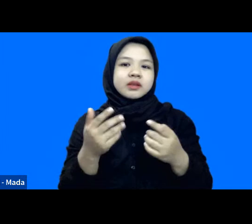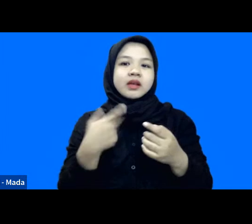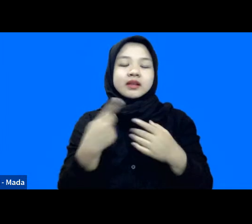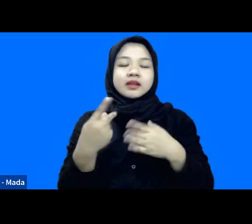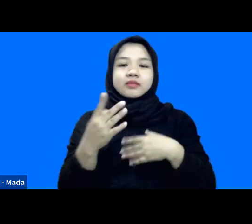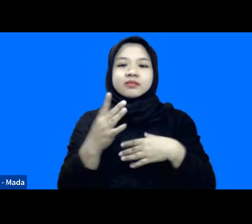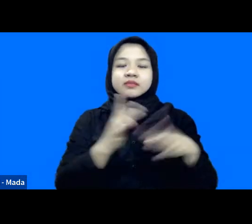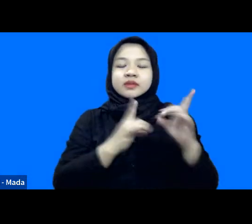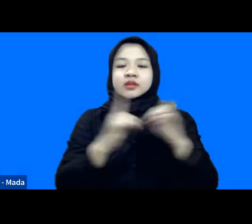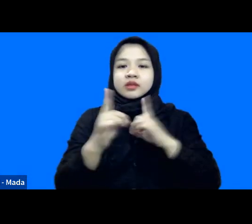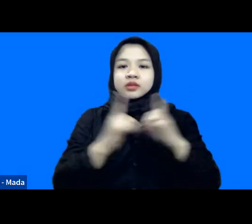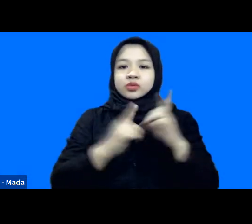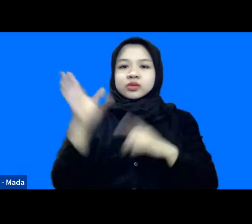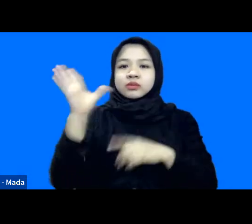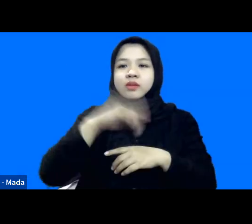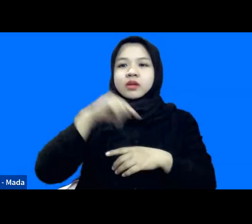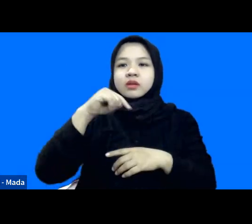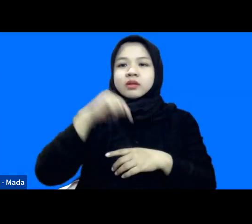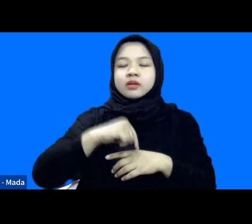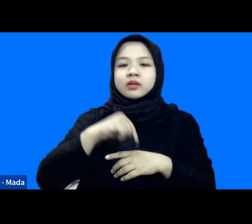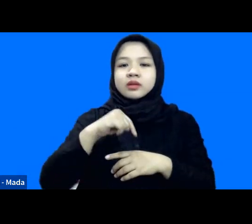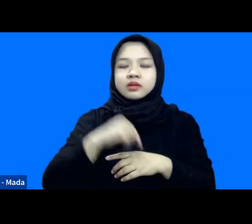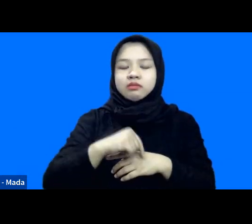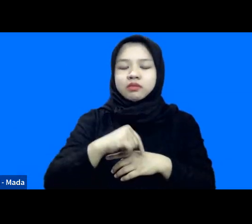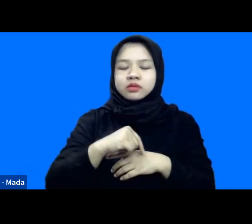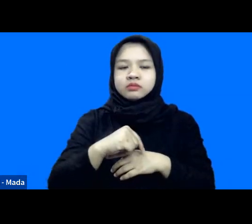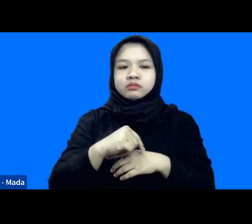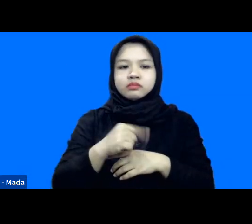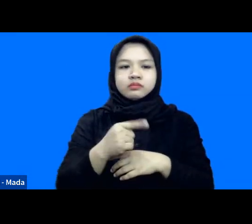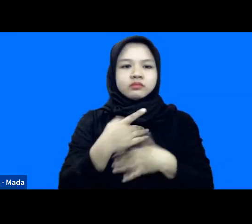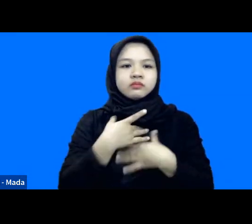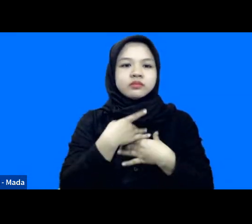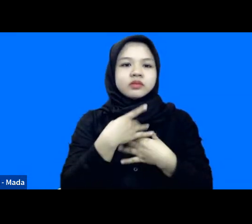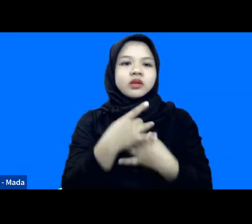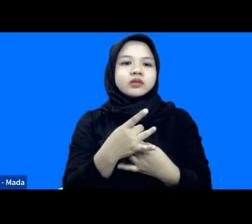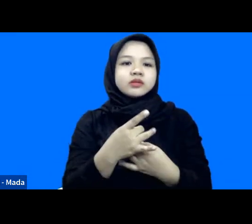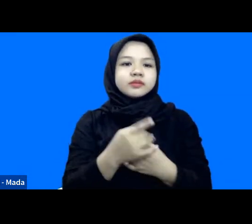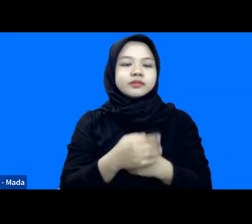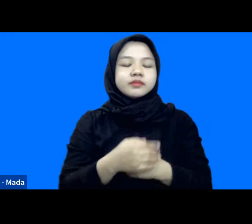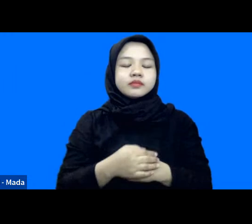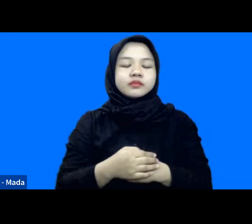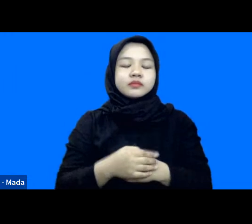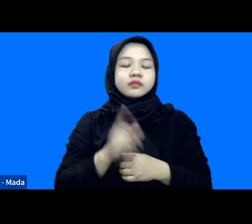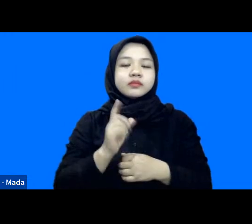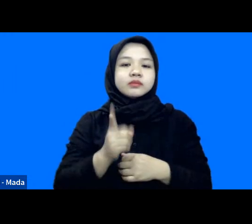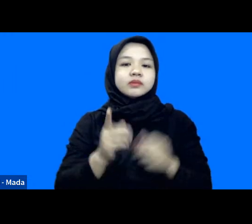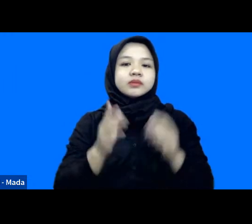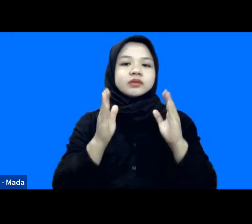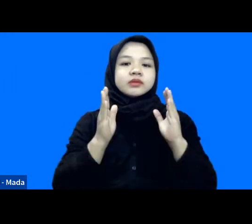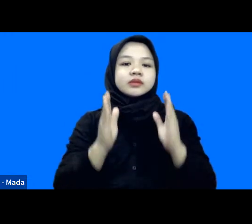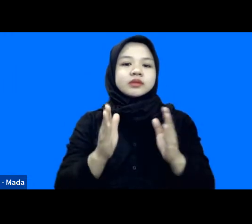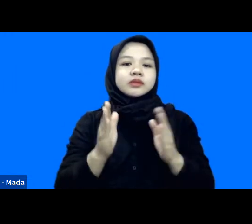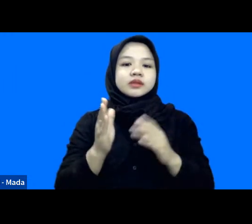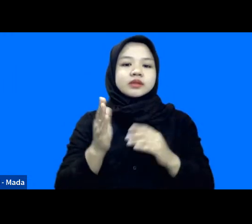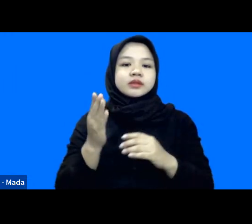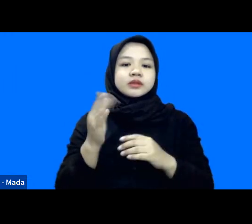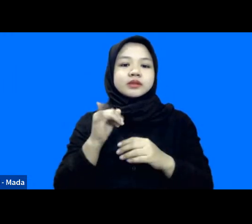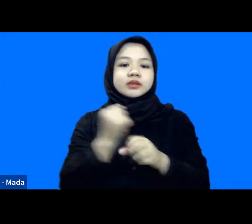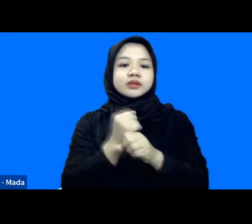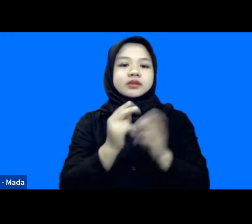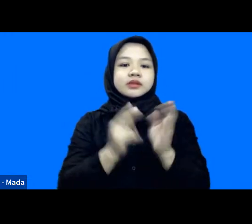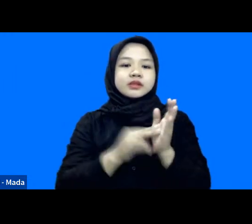diskusikan pada malam hari ini juga bagi saya cukup menarik apalagi yang pada sesi Ignite Stick ini